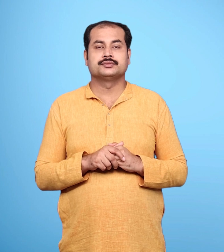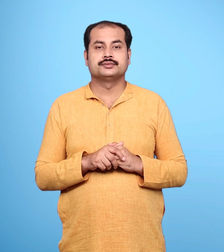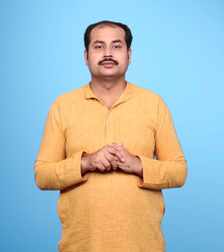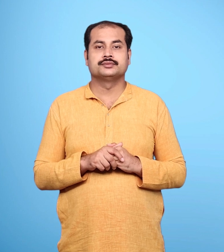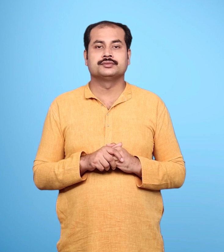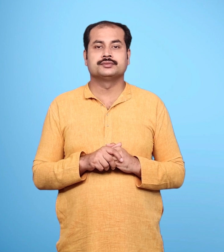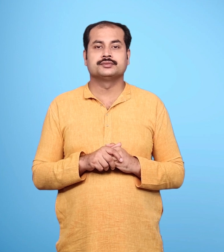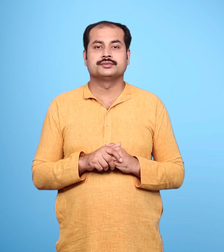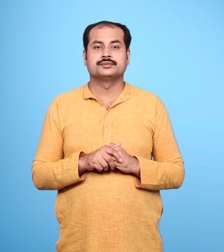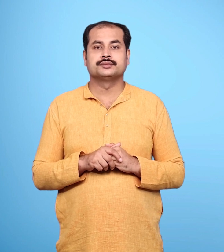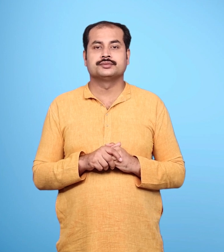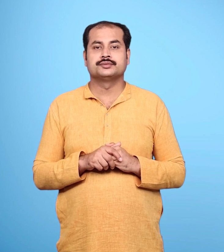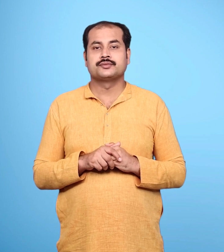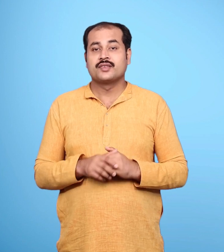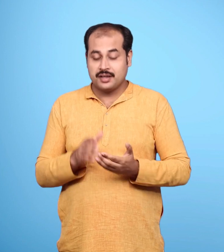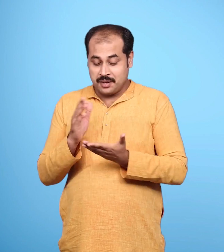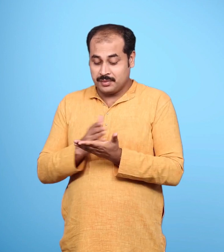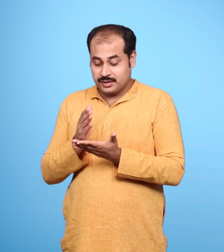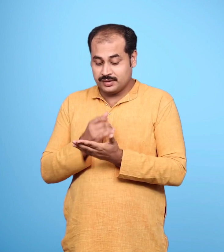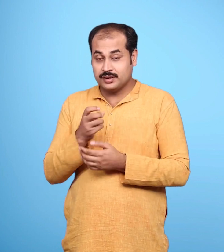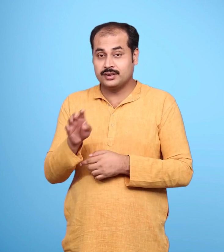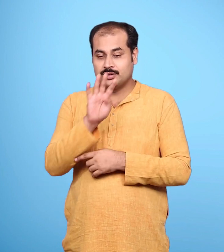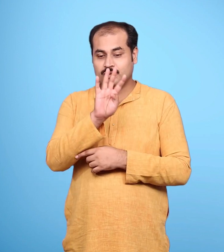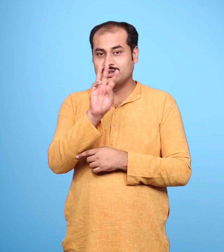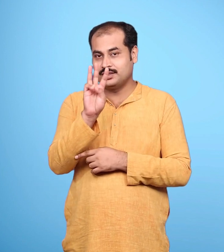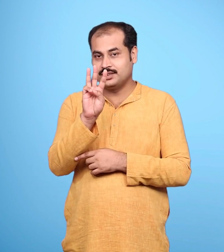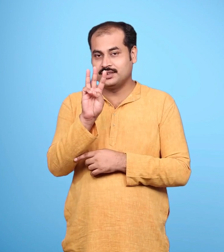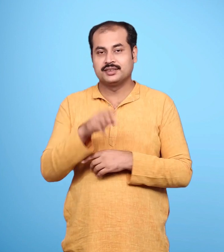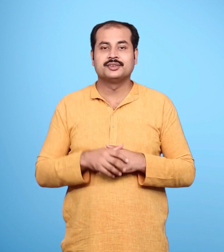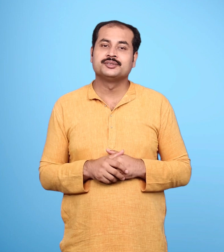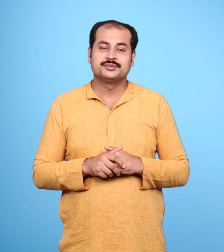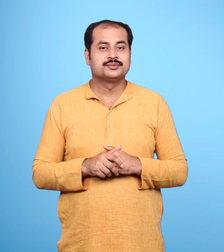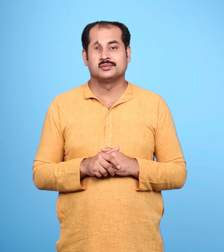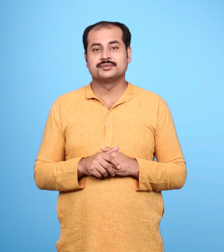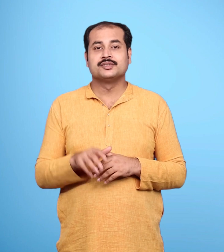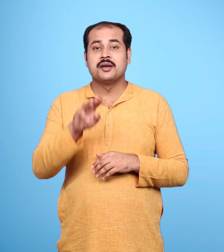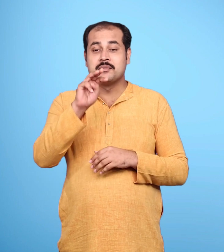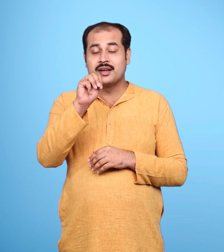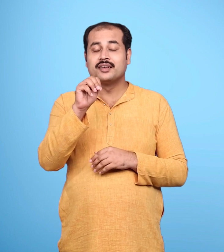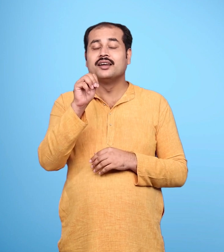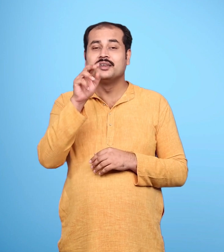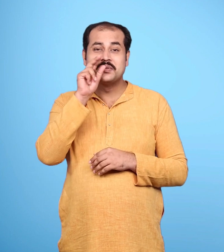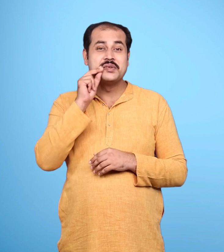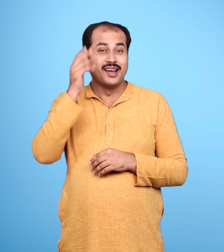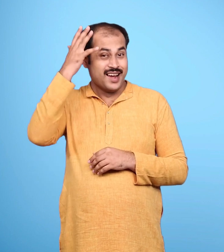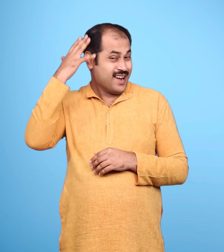दिखाए गए हैं प्रिष्ट तेंटालीज वह मायावी पुकार